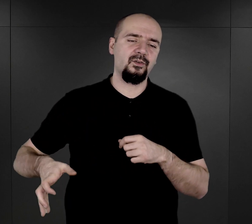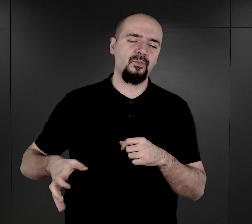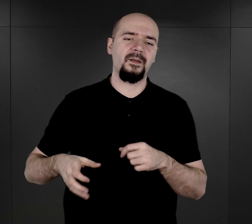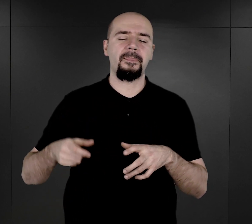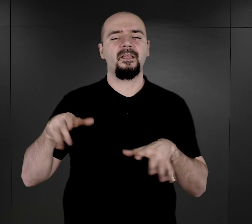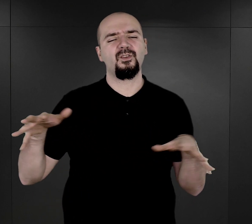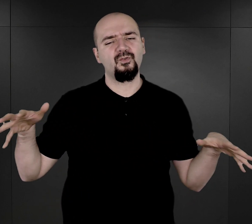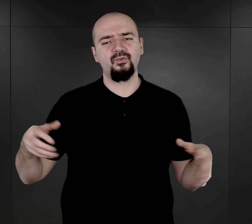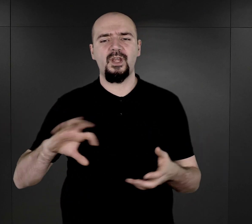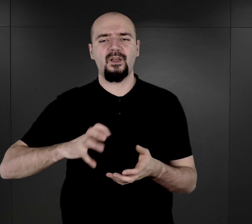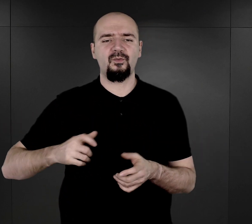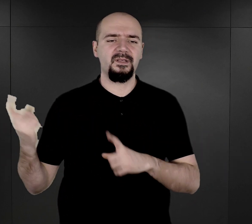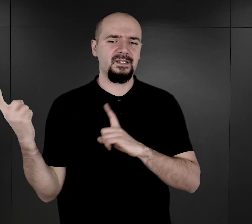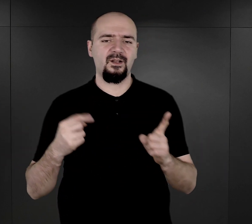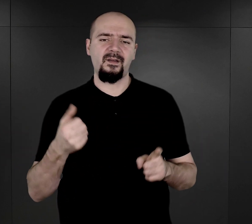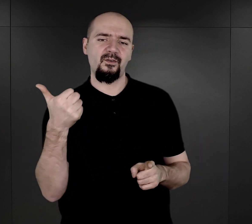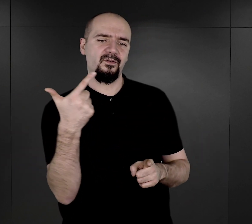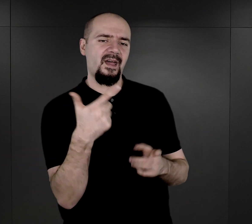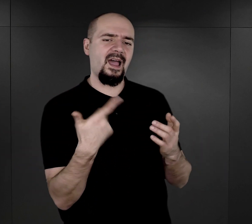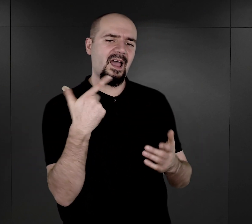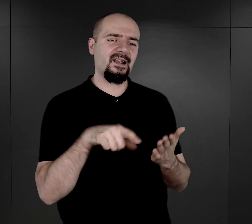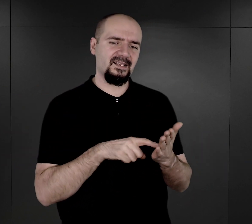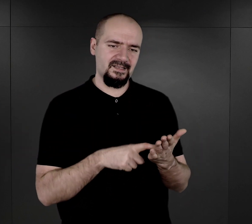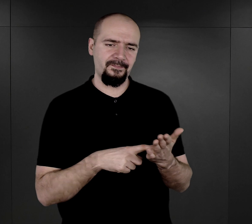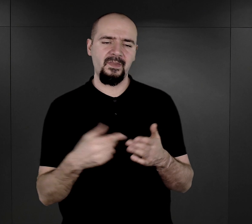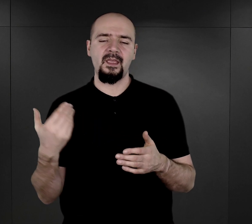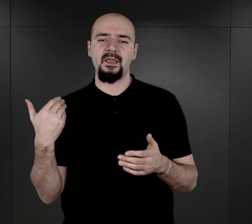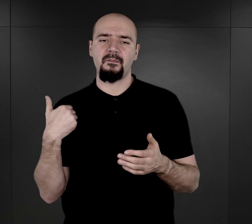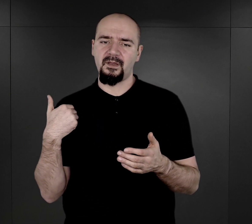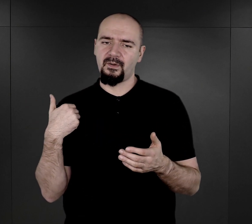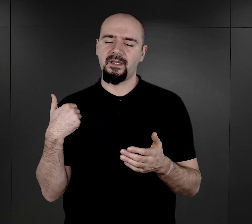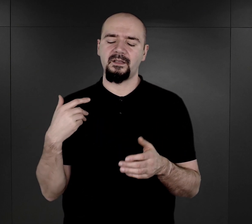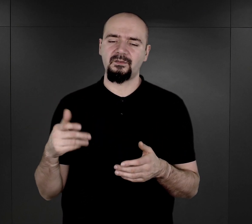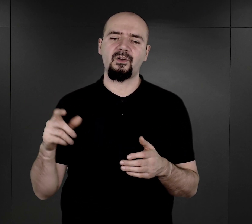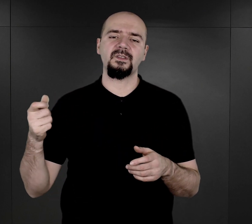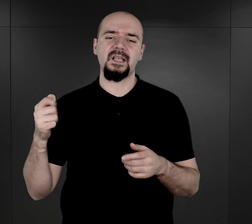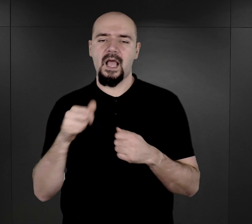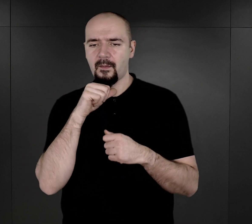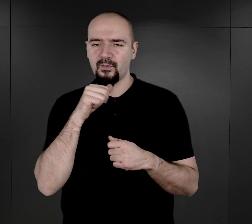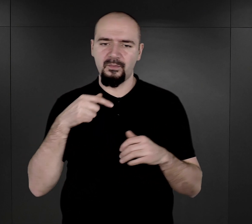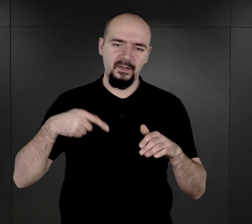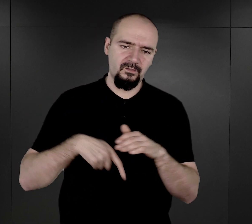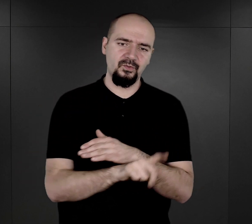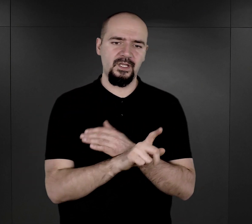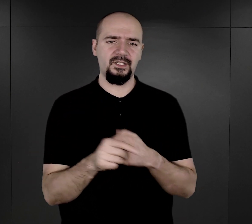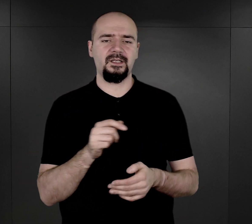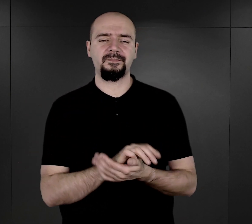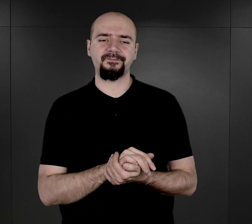dwukrotnie i tutaj powodem ich umieszczenia były również próby podejmowania ucieczek. Takie